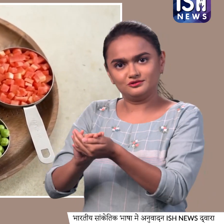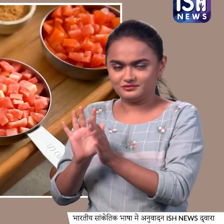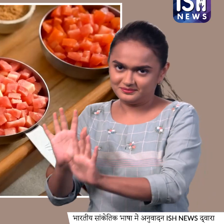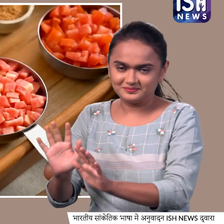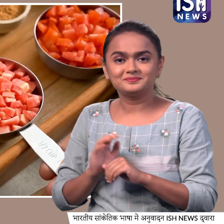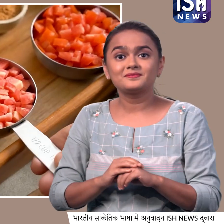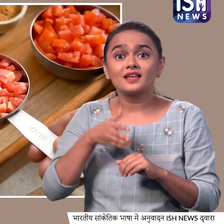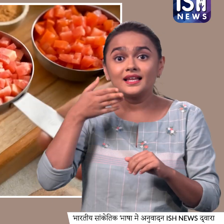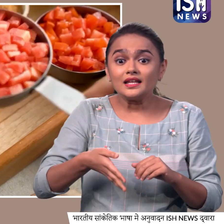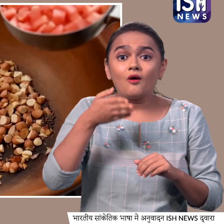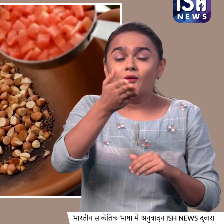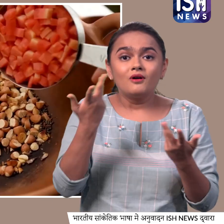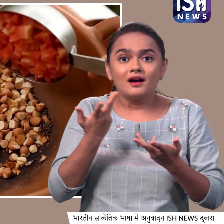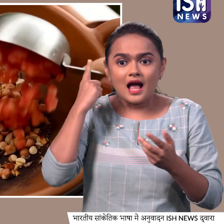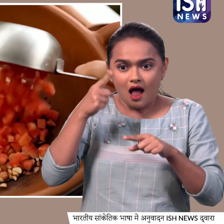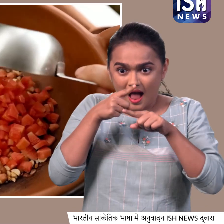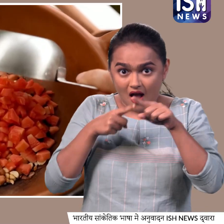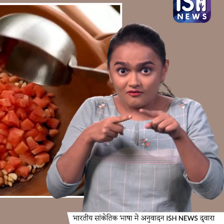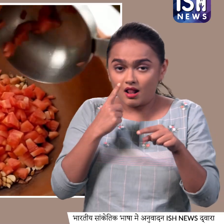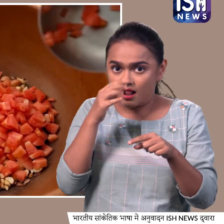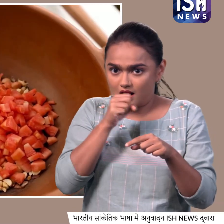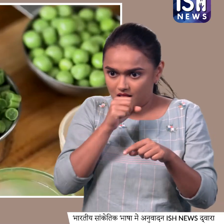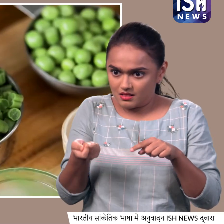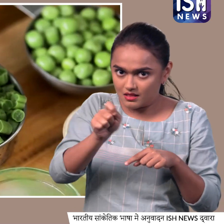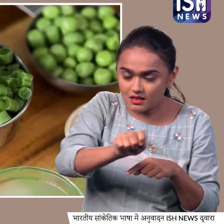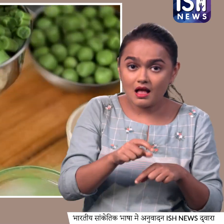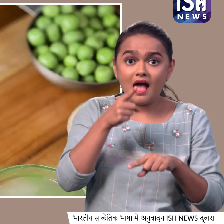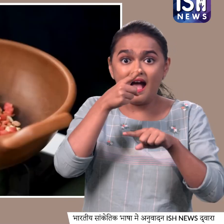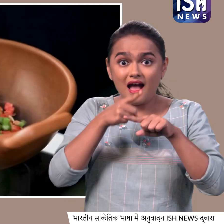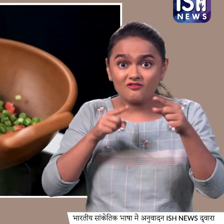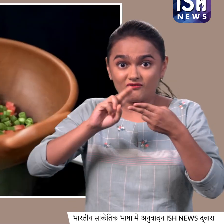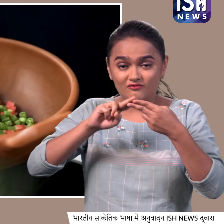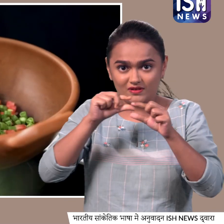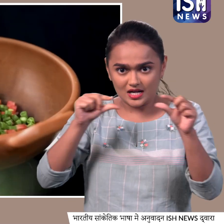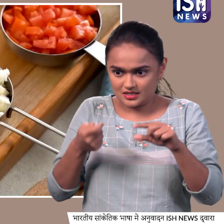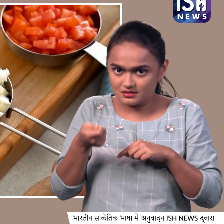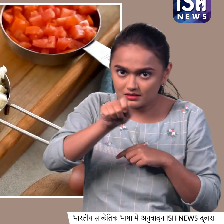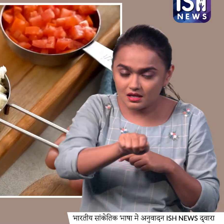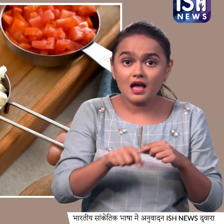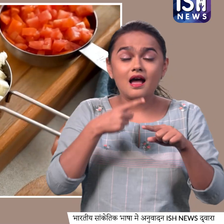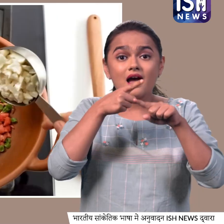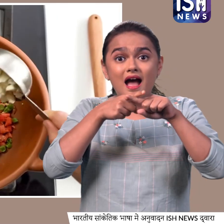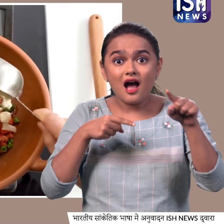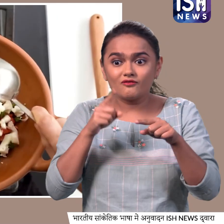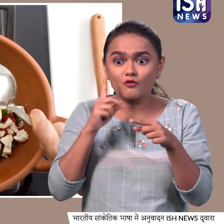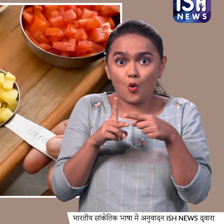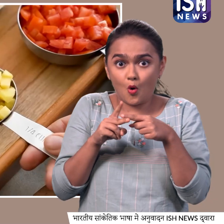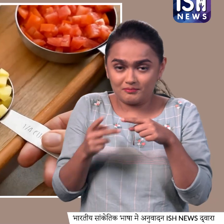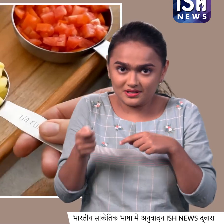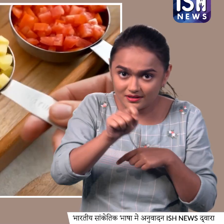तो आपको डालनी है आधा कप गाजर, आधी कप हरी बीन्स, एक चोथाई कप गोबी, एक चोथाई